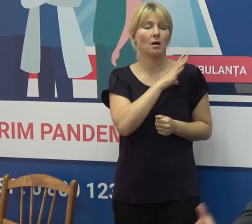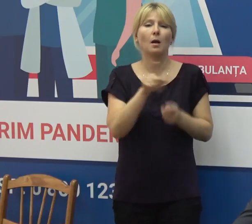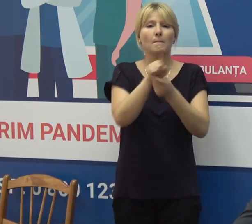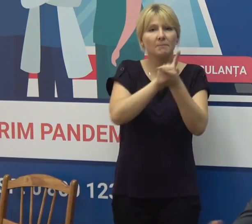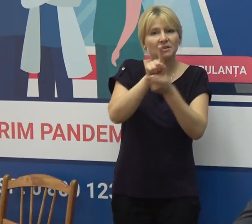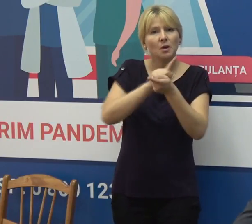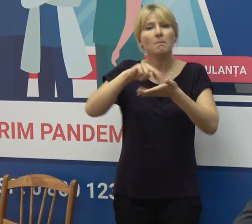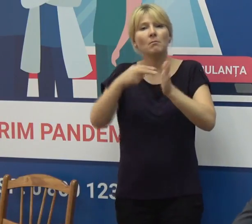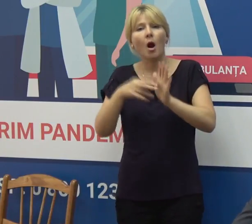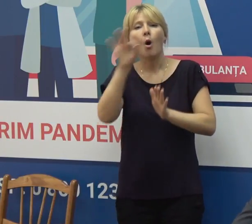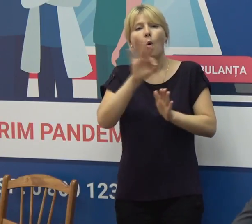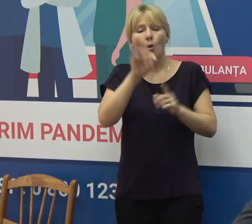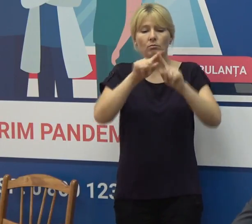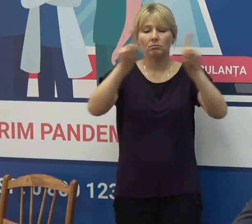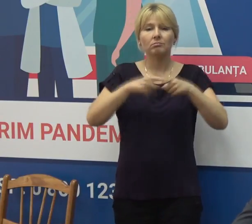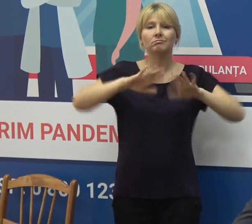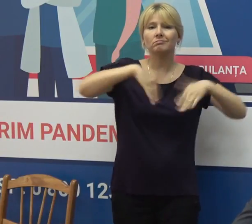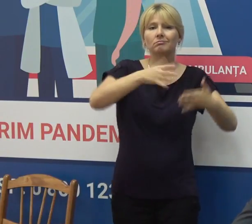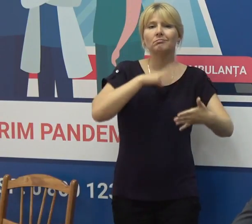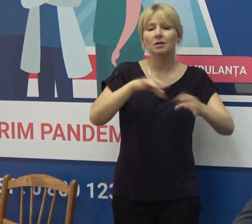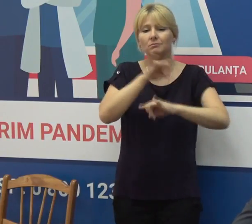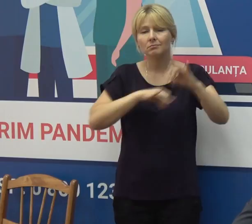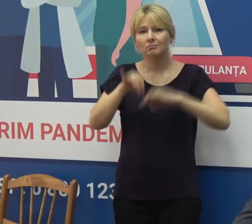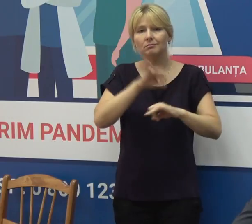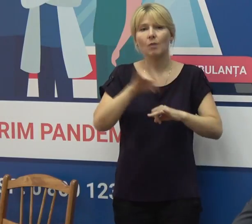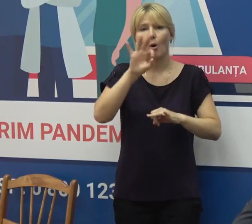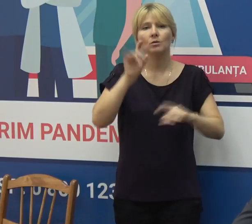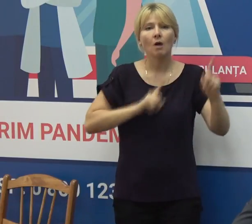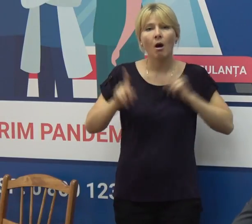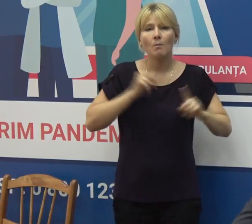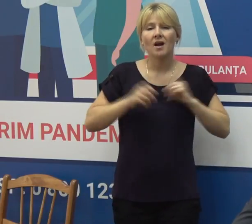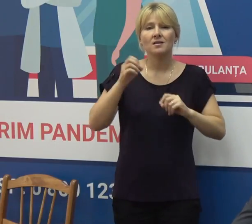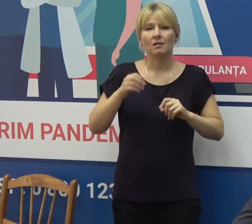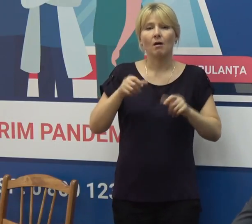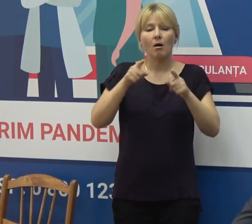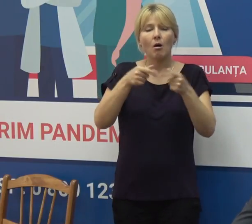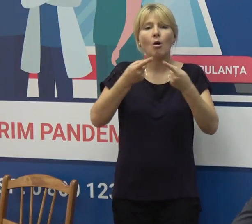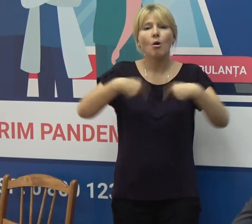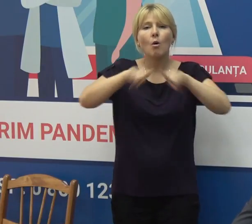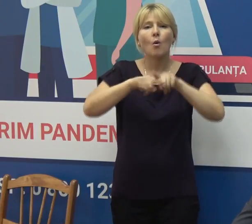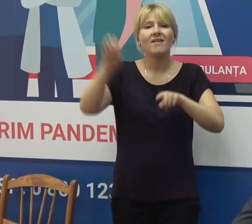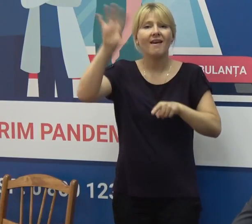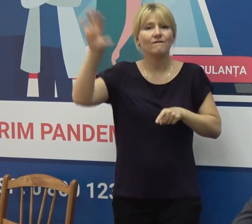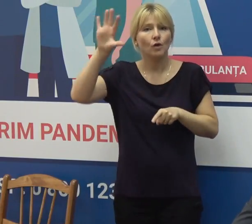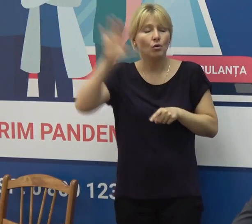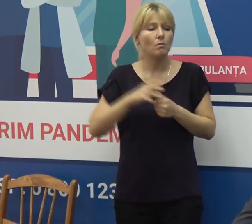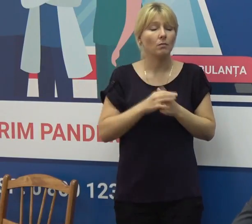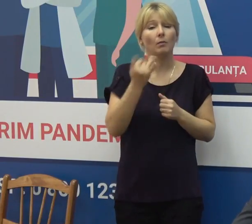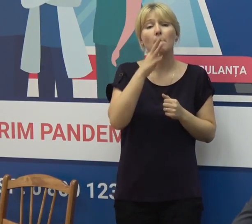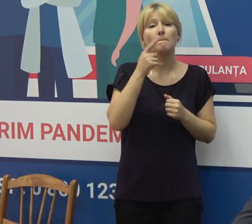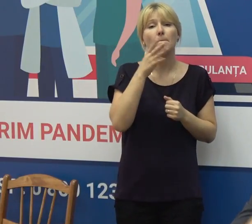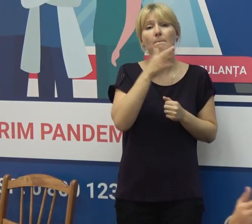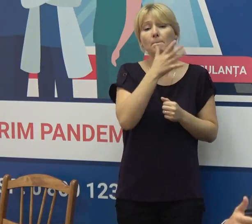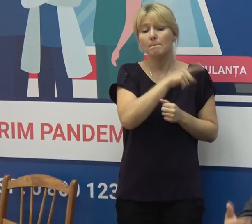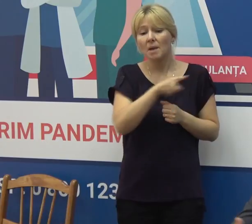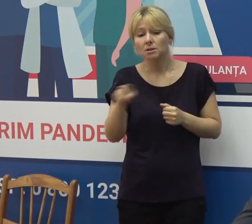modificările sugerate de către colegii de la Consiliul Europei de îmbunătățire, conform ultimilor previderi